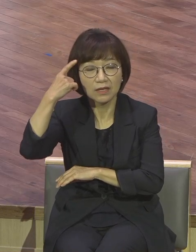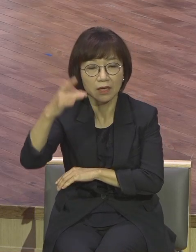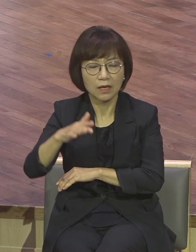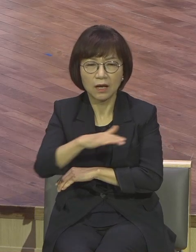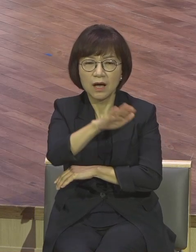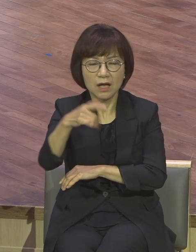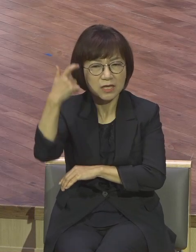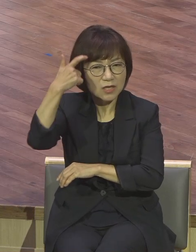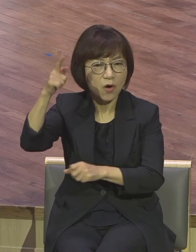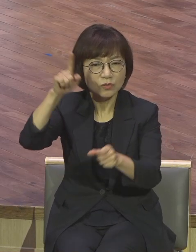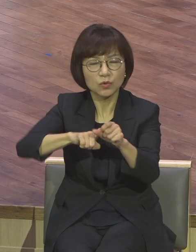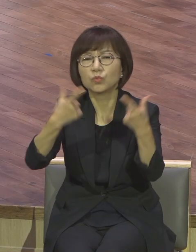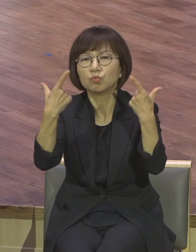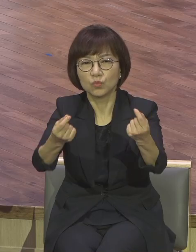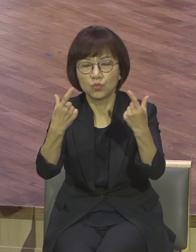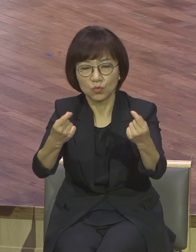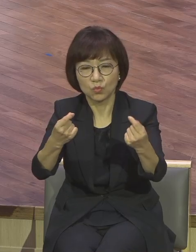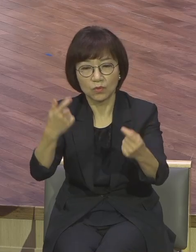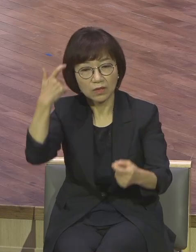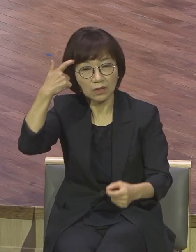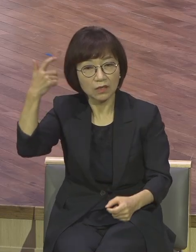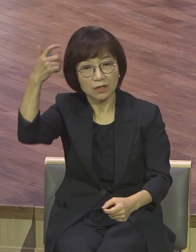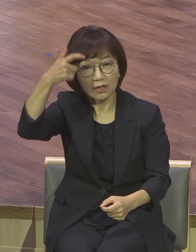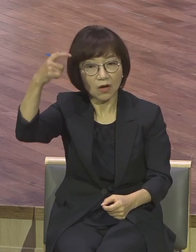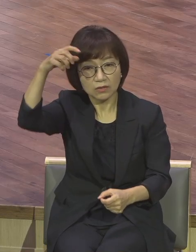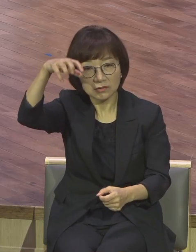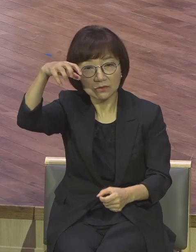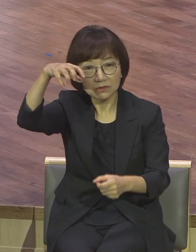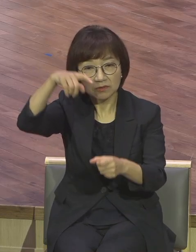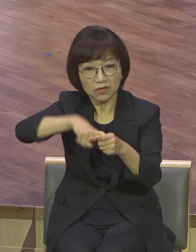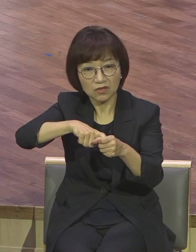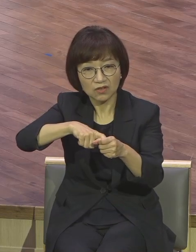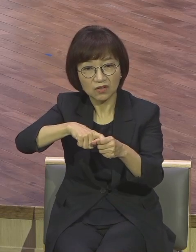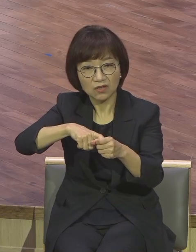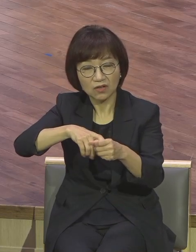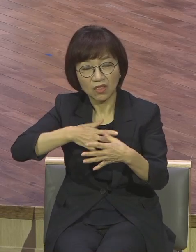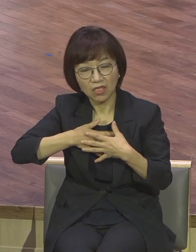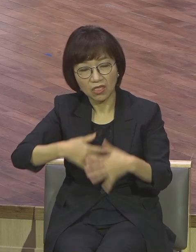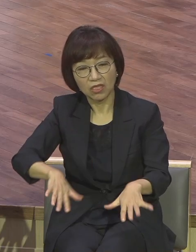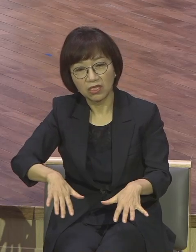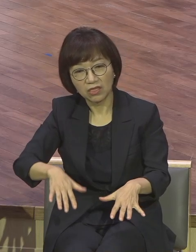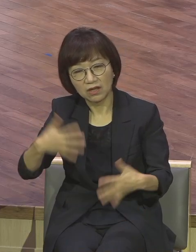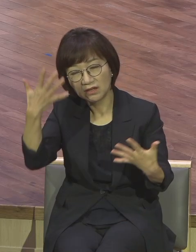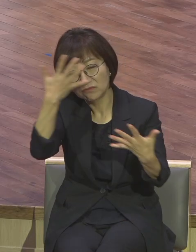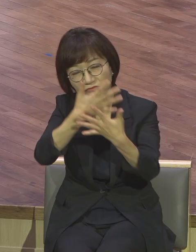그때 사단이 기가 막히게 알고 공격을 합니다